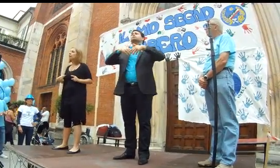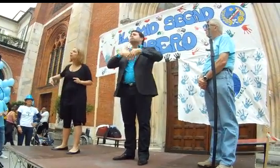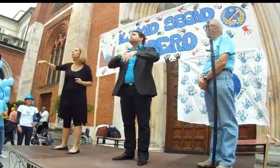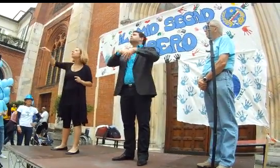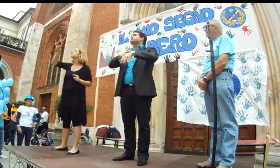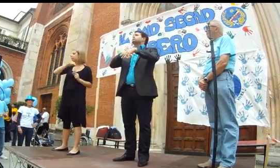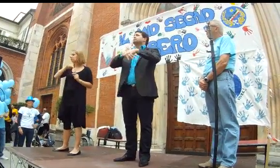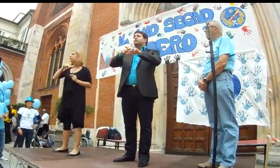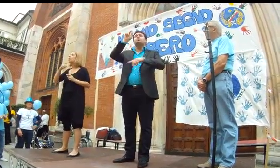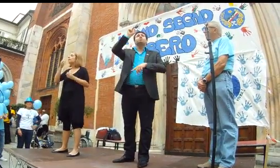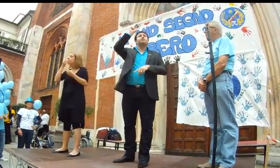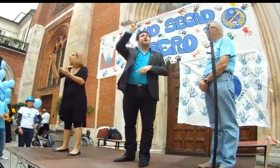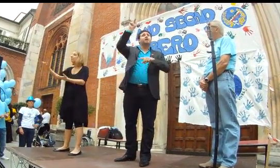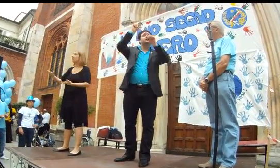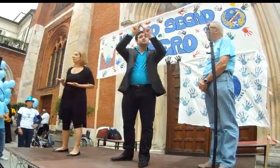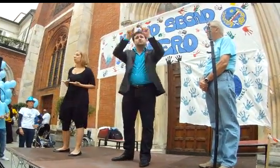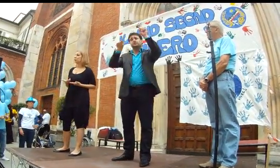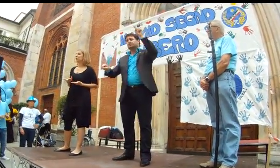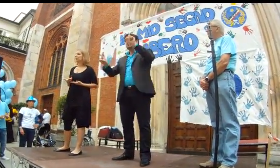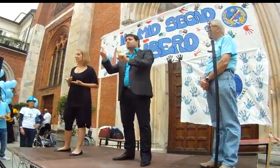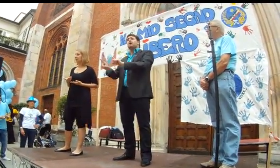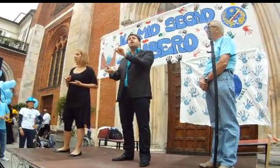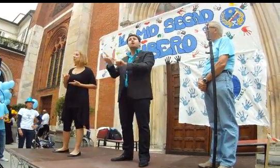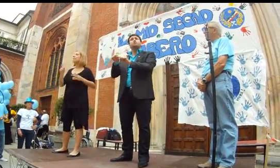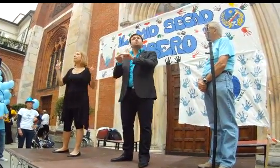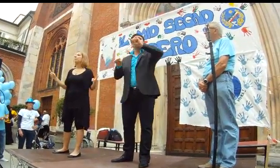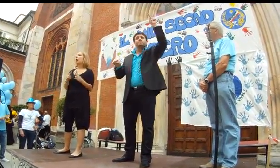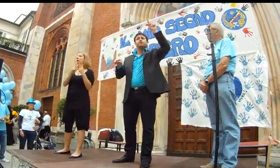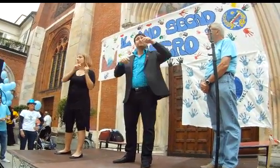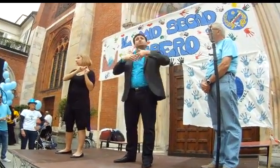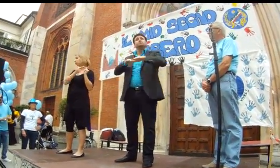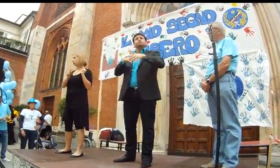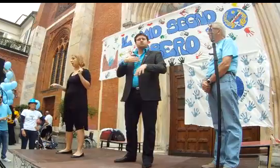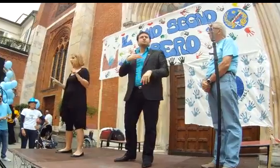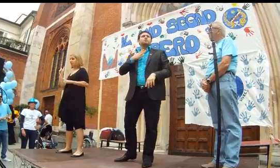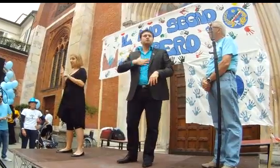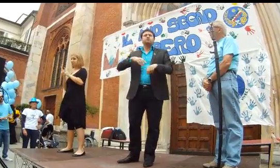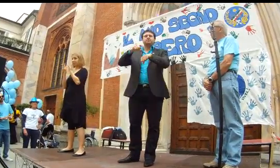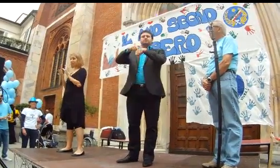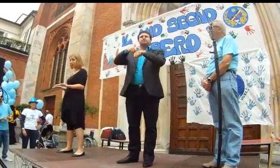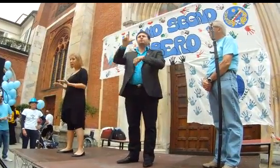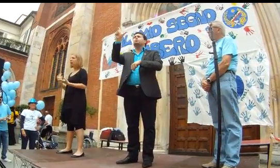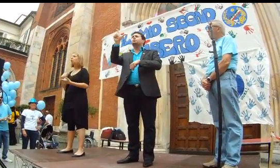E la cosa più importante è che voi siete i benvenuti